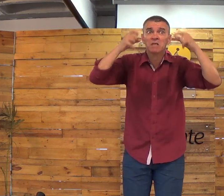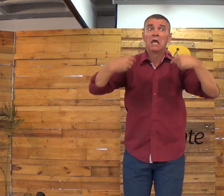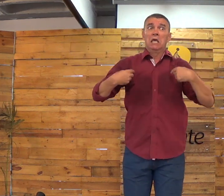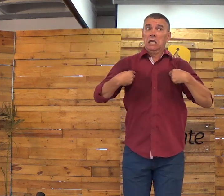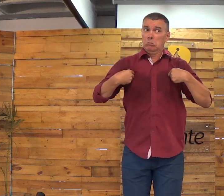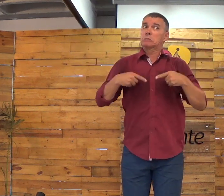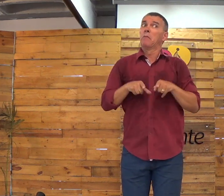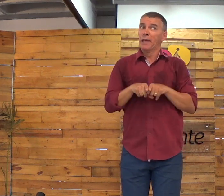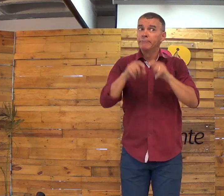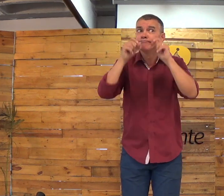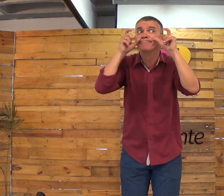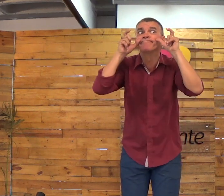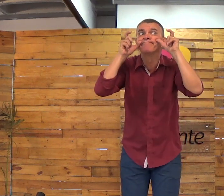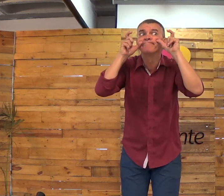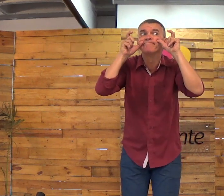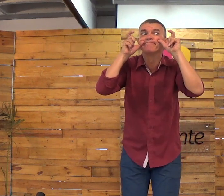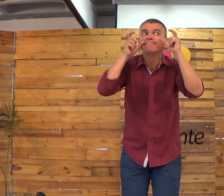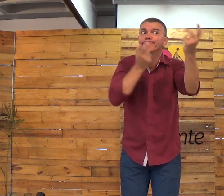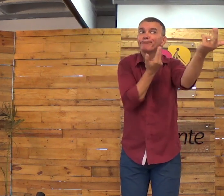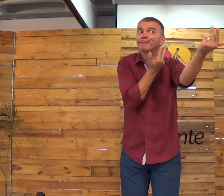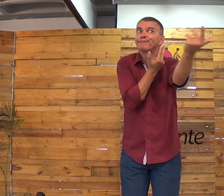Abre o olho. Porque eu também tenho que abrir.